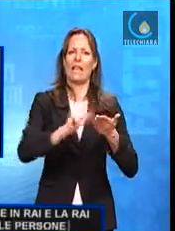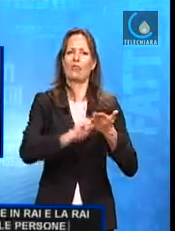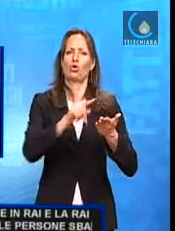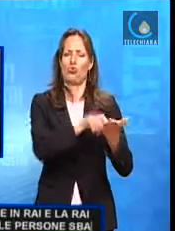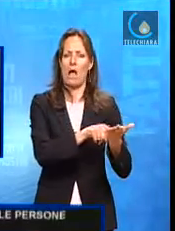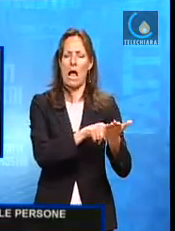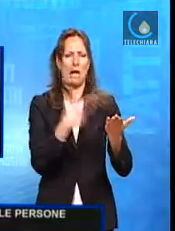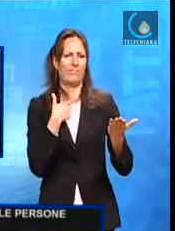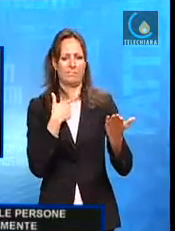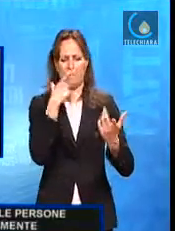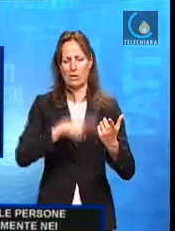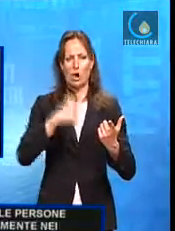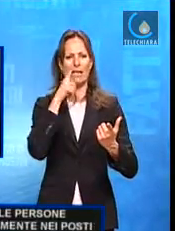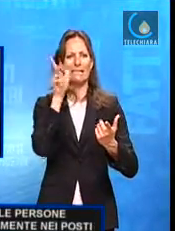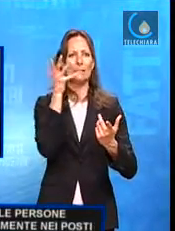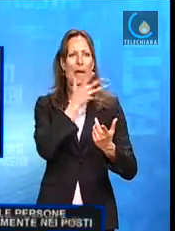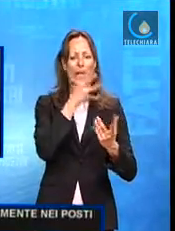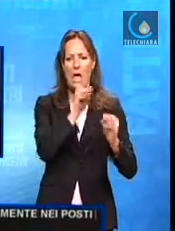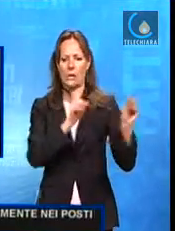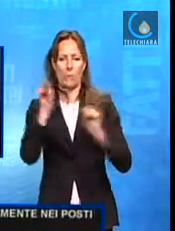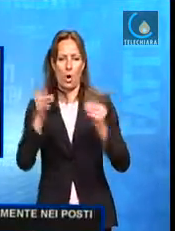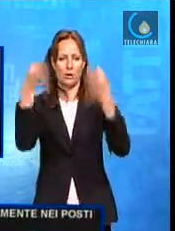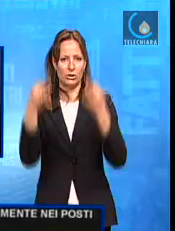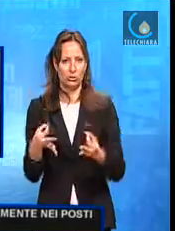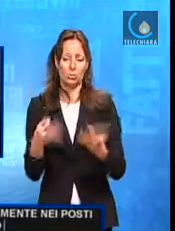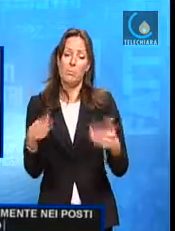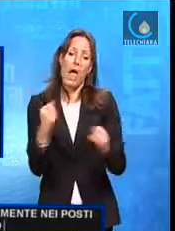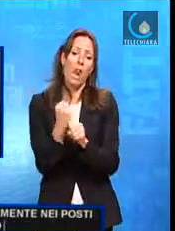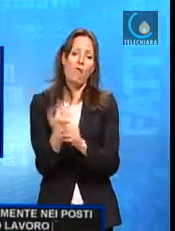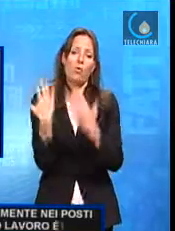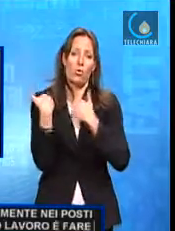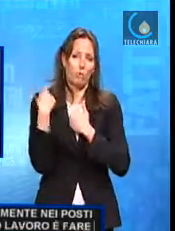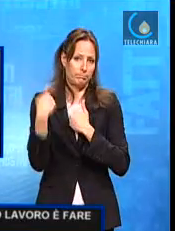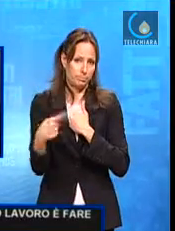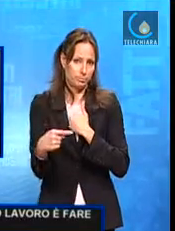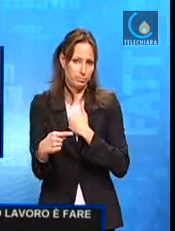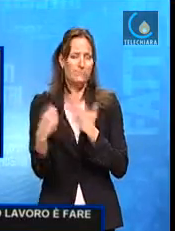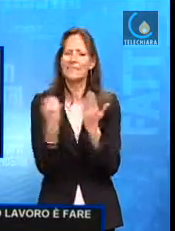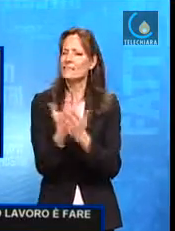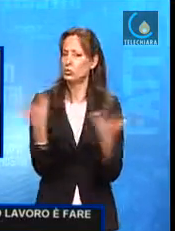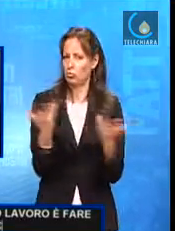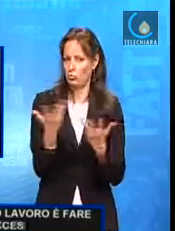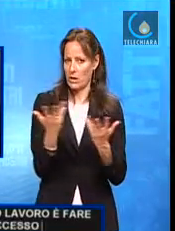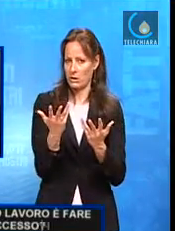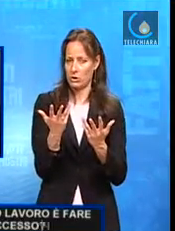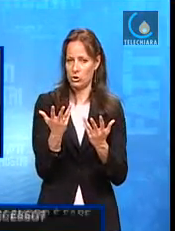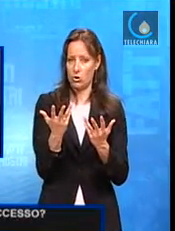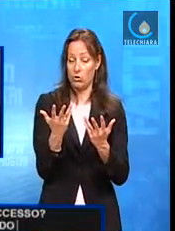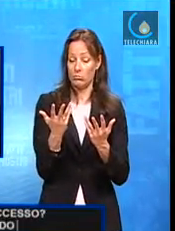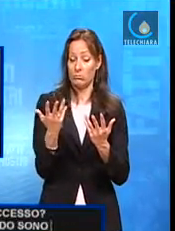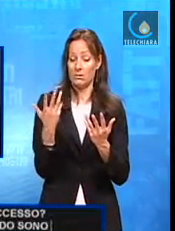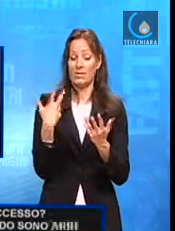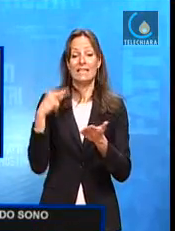giusti. Però il nostro lavoro è quello di fare da ponte. E quindi cosa è successo? Innanzitutto, quando io sono arrivato al